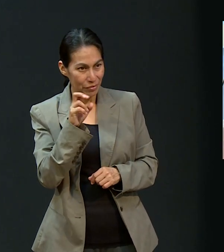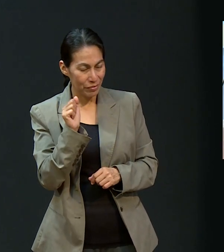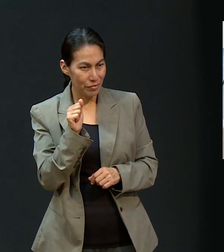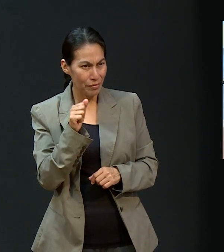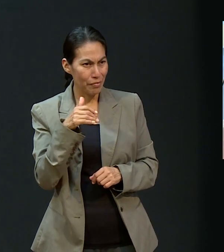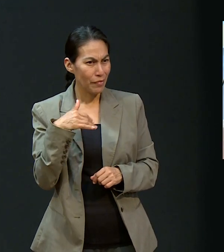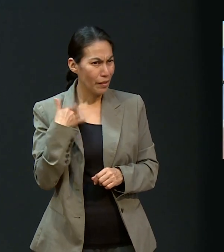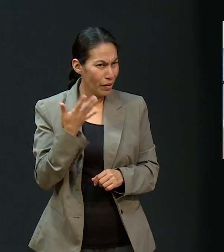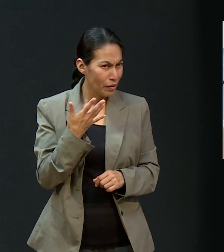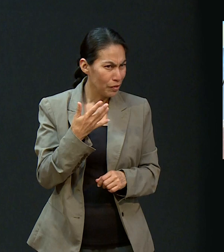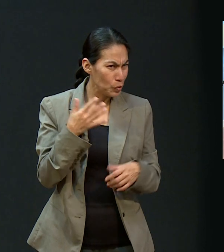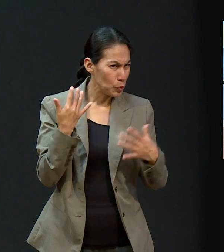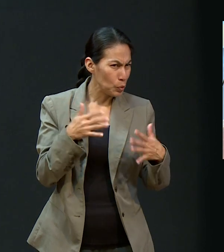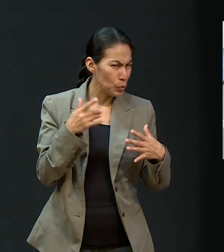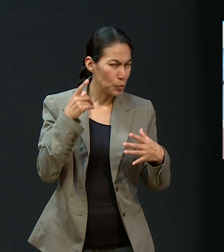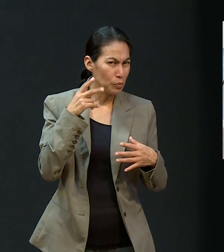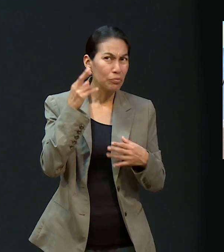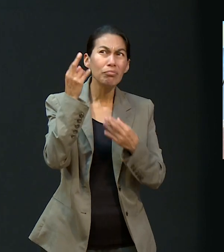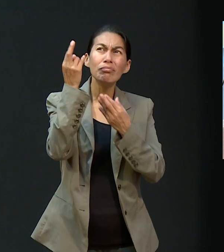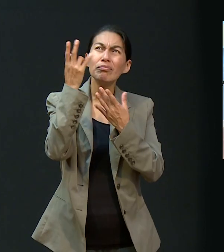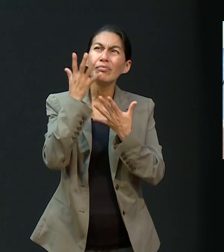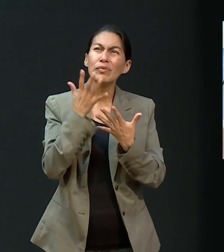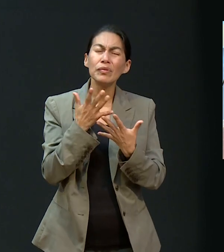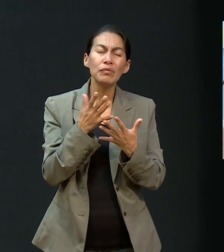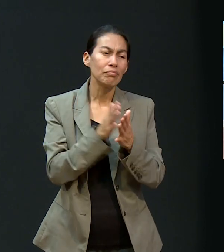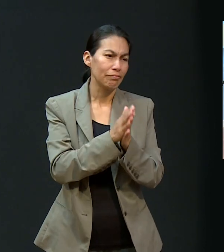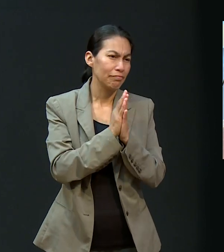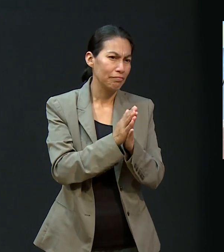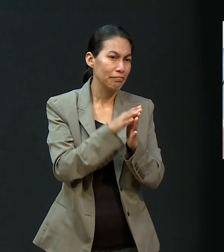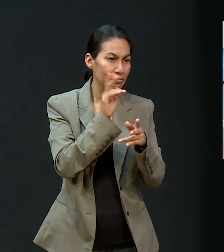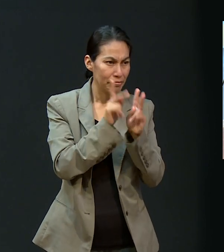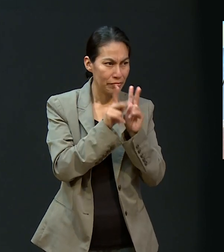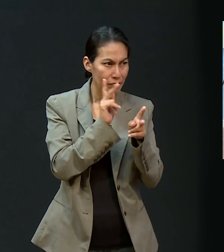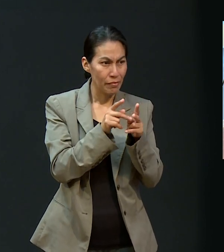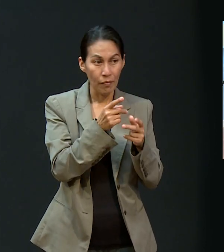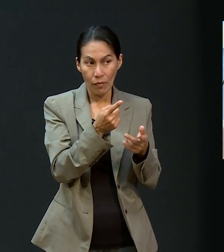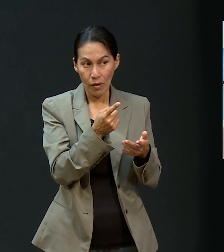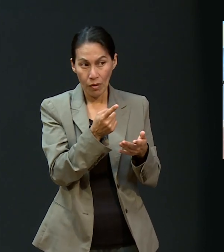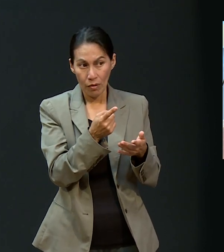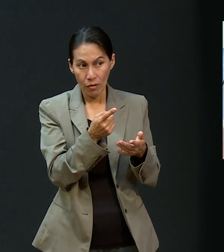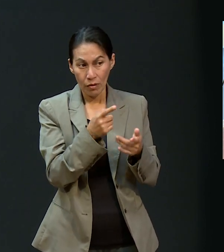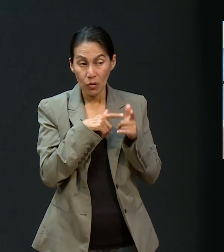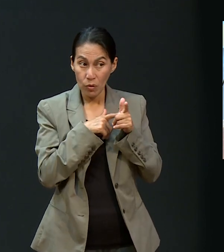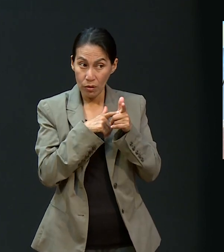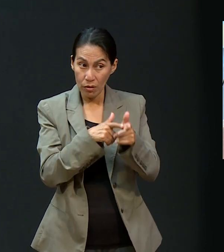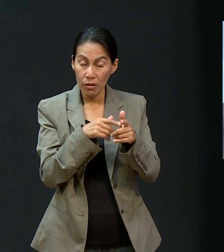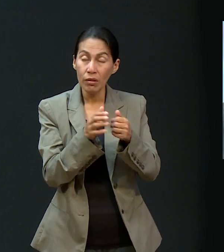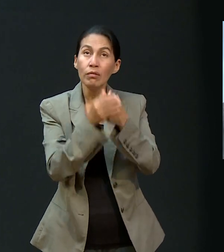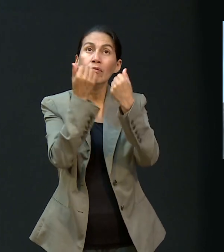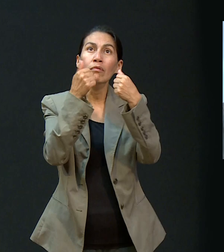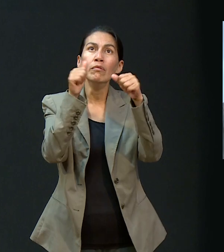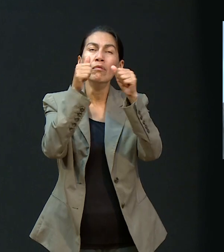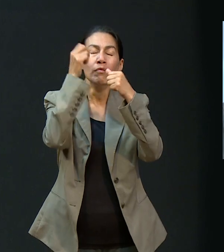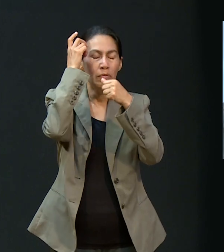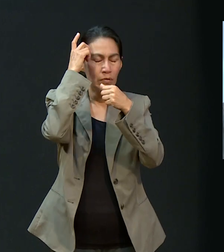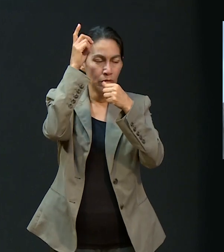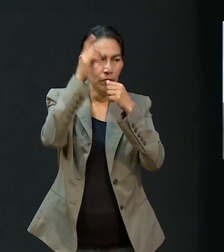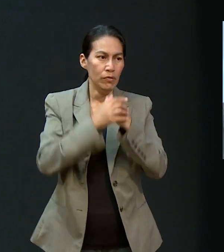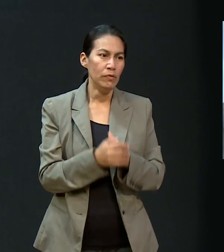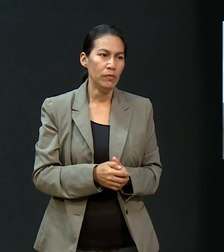recibiste muchos milagros. Cuéntanos de un milagro que hasta ahora no dejas de alabar a Dios por lo que ha hecho